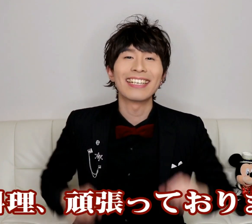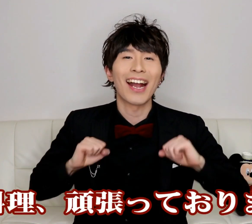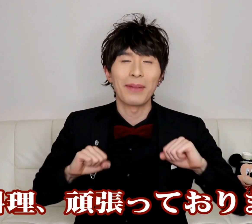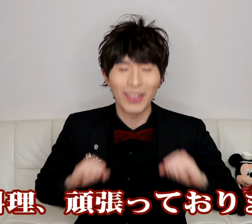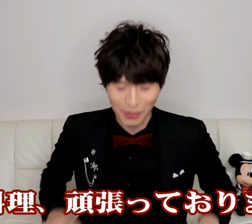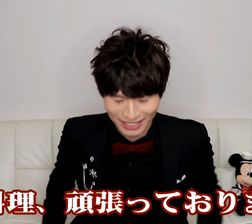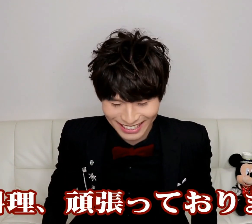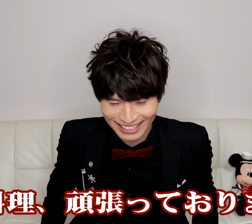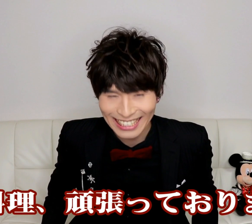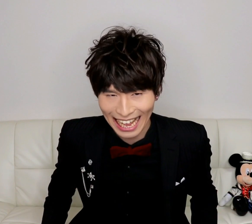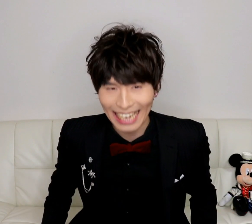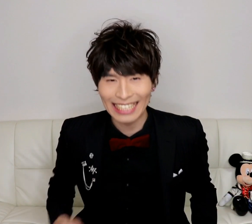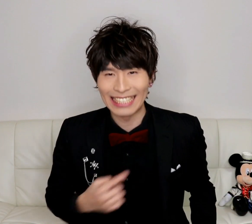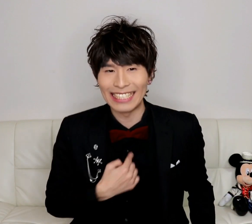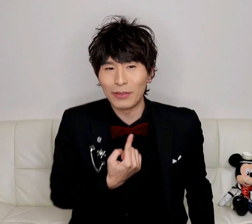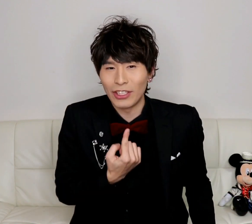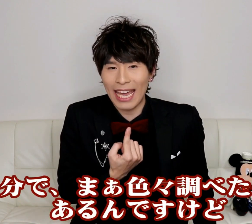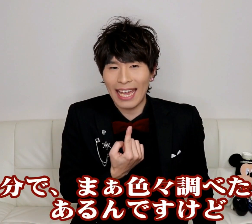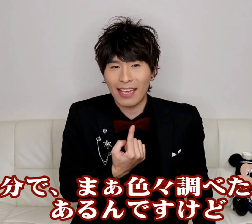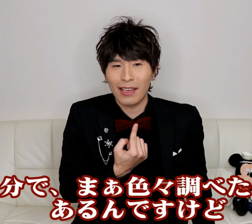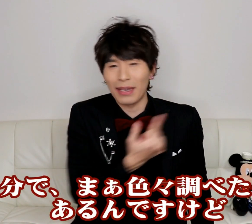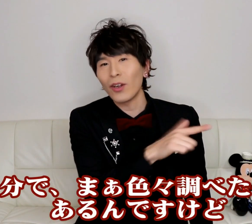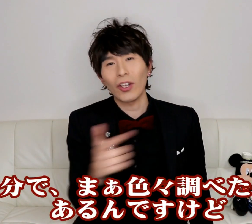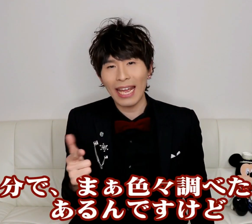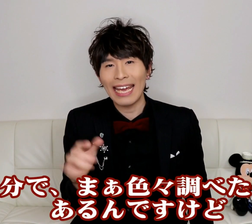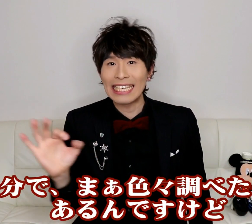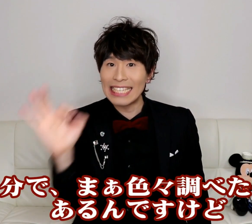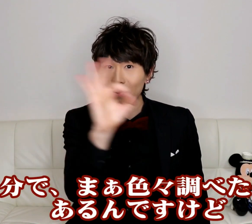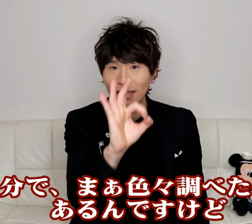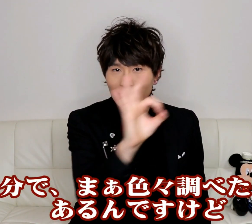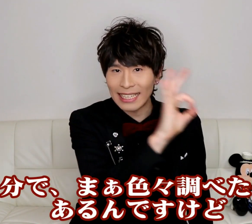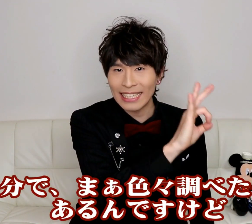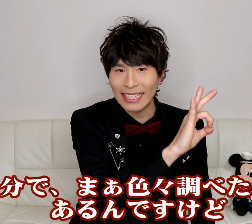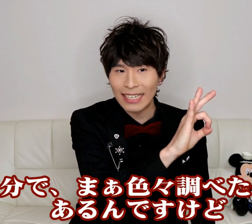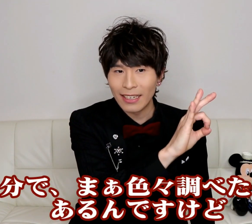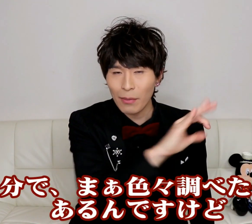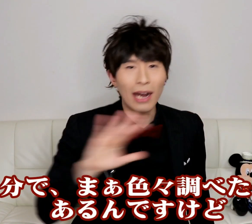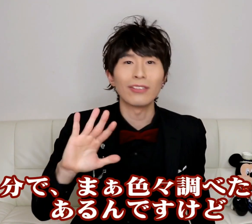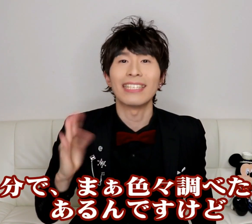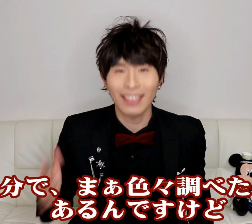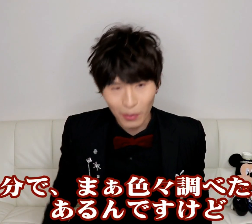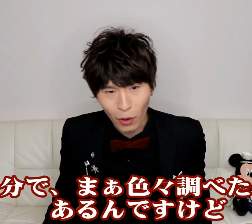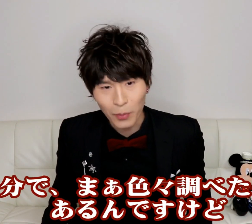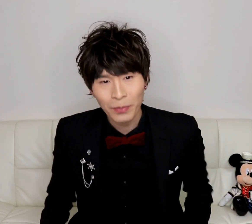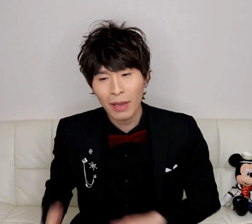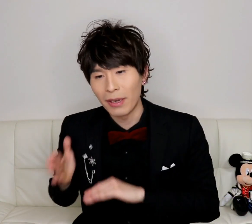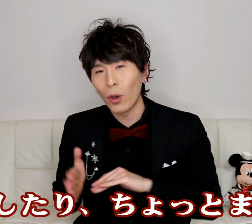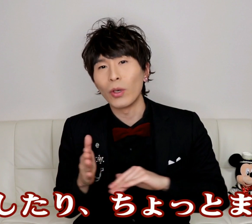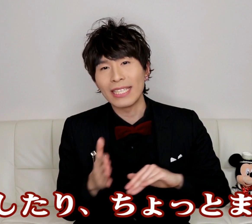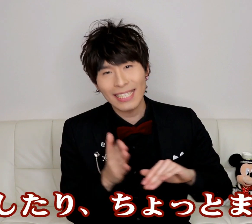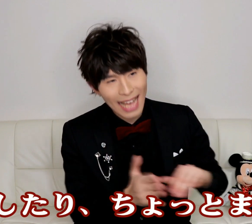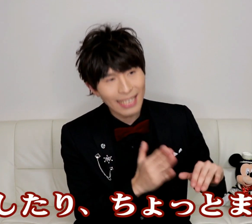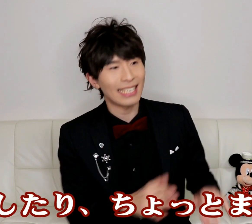頑張っておりますはい自分でまあいろいろね調べたりもあるんですけどもまあ料理したり